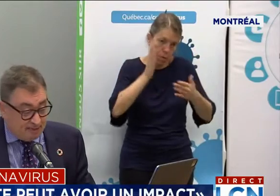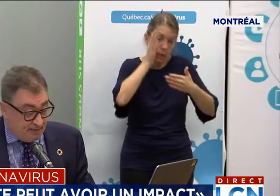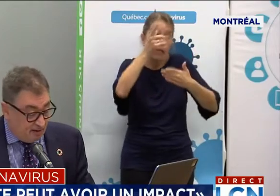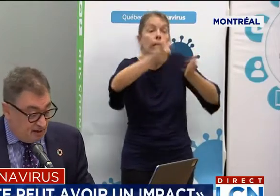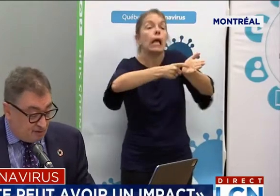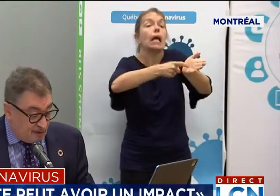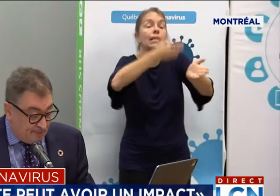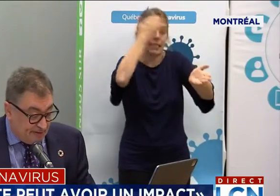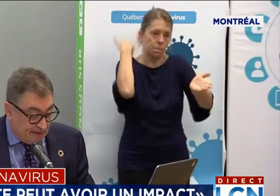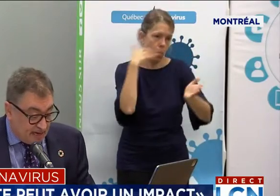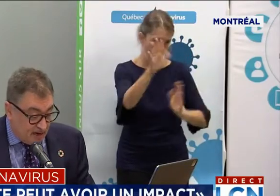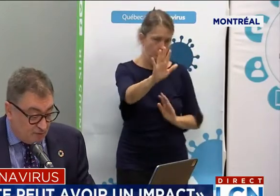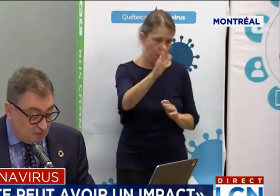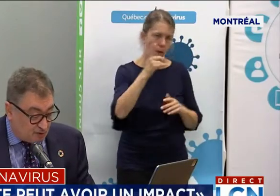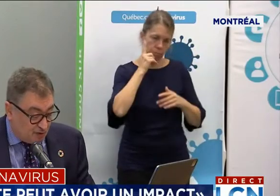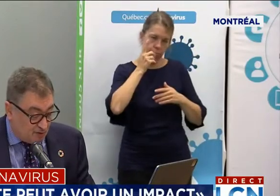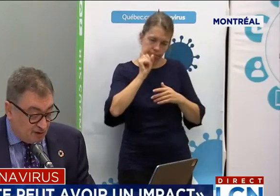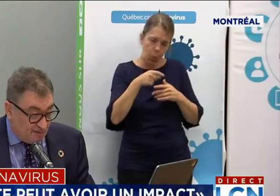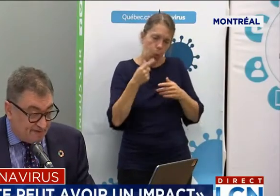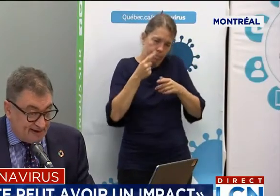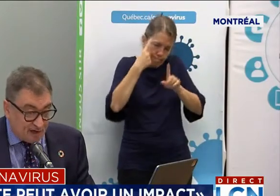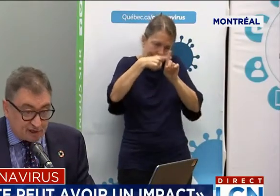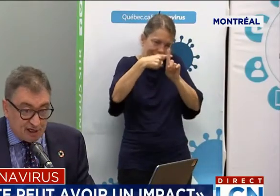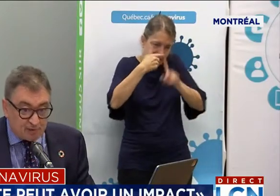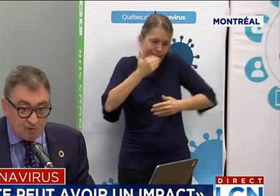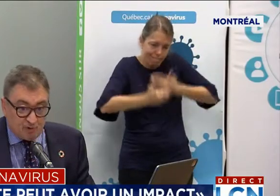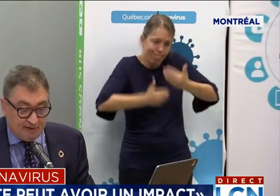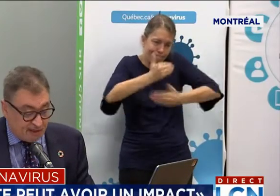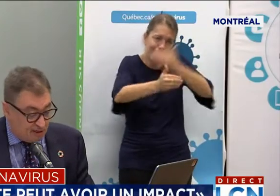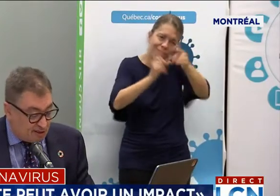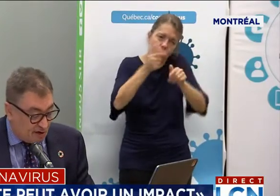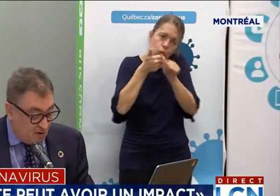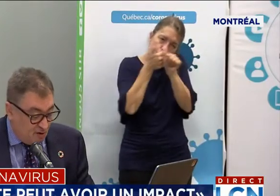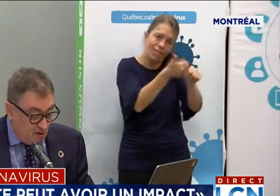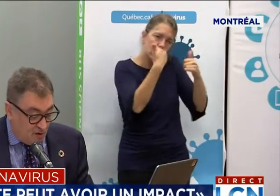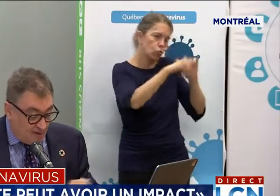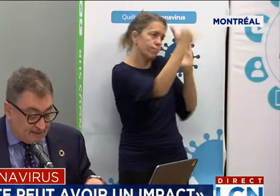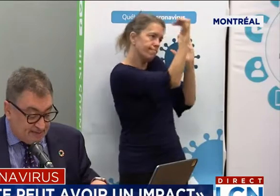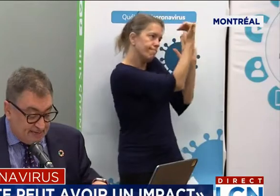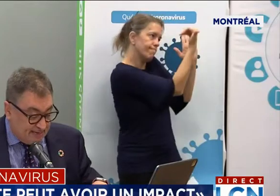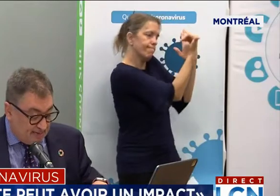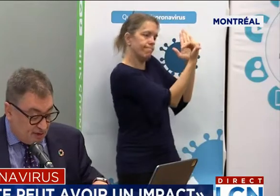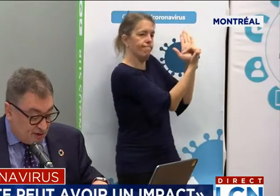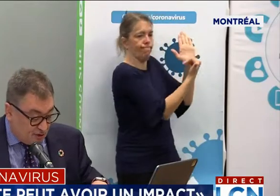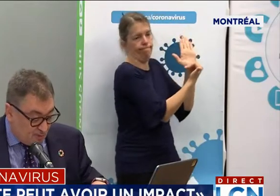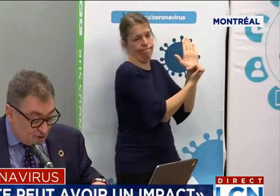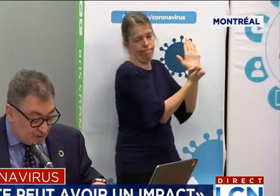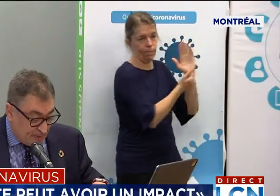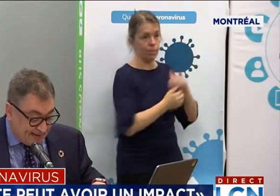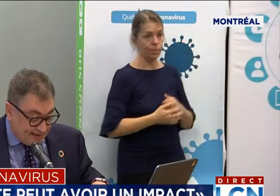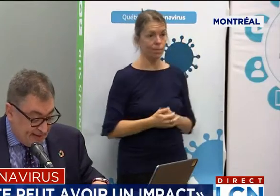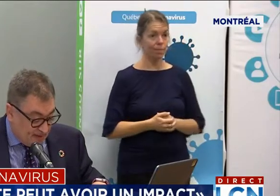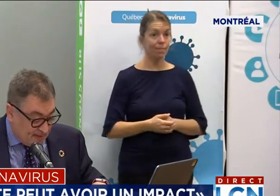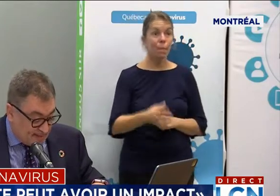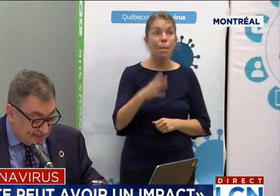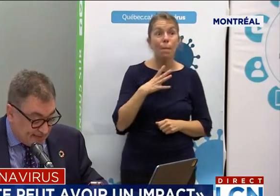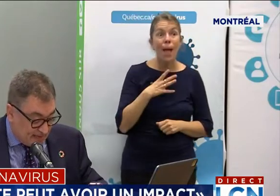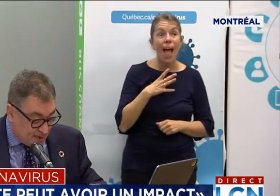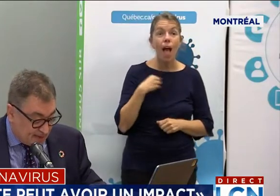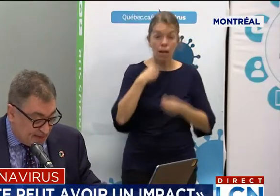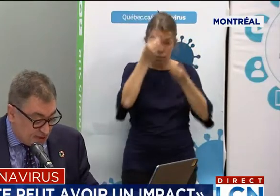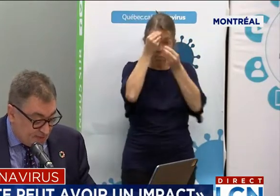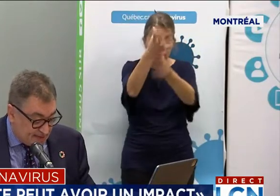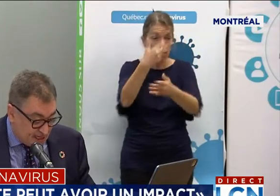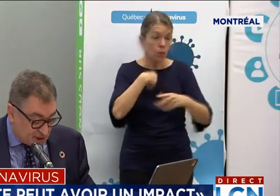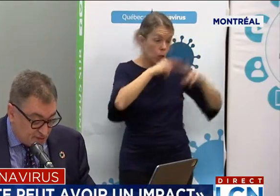Je tiens à vous dire que je vais répéter encore beaucoup de choses. On va faire des recherches pour trouver des solutions. On va essayer de mieux se préparer, mais c'est